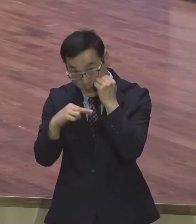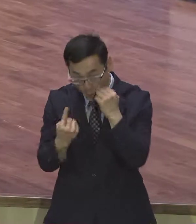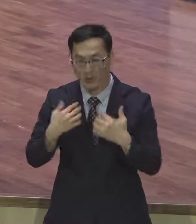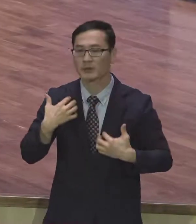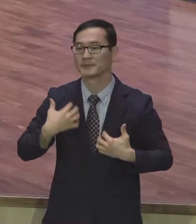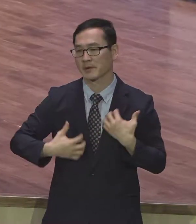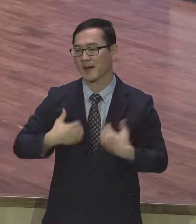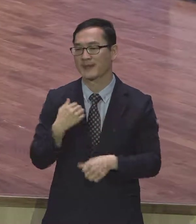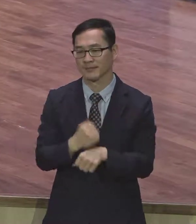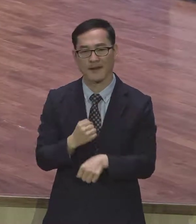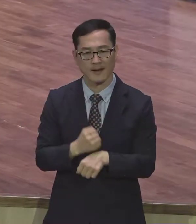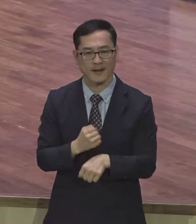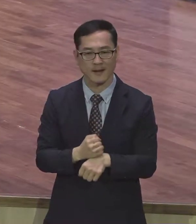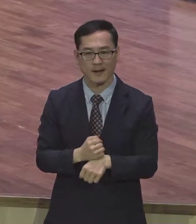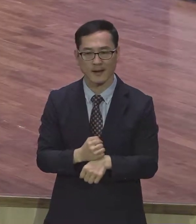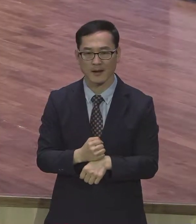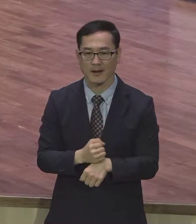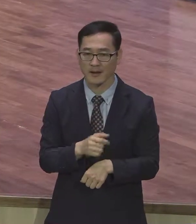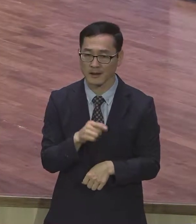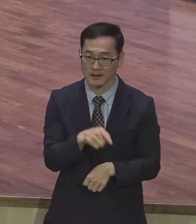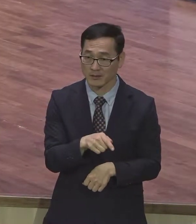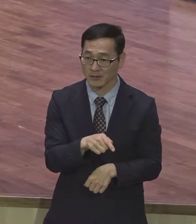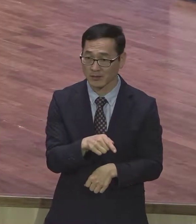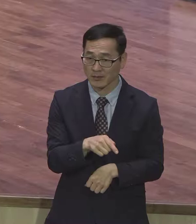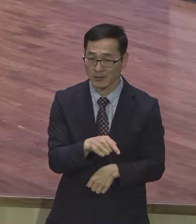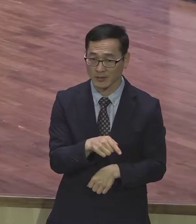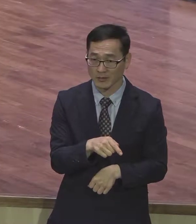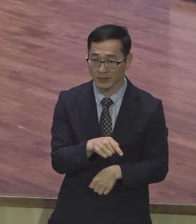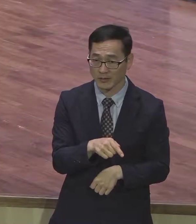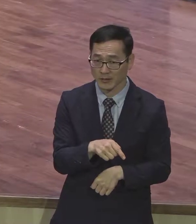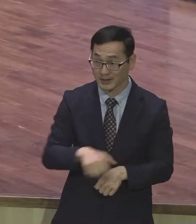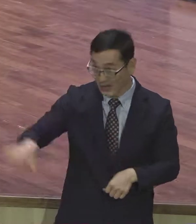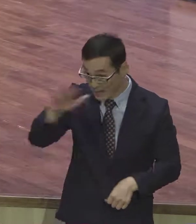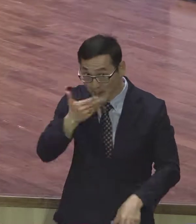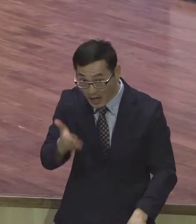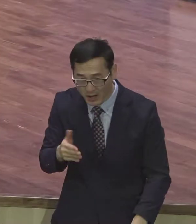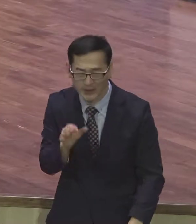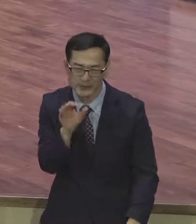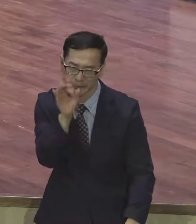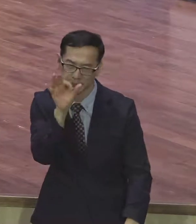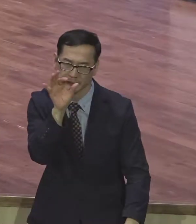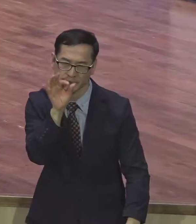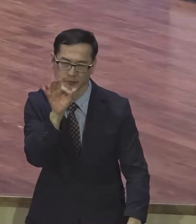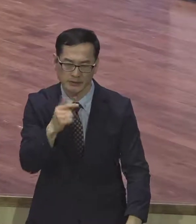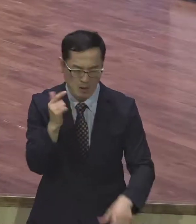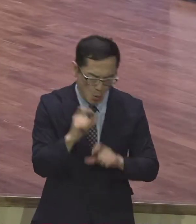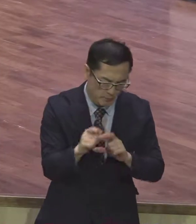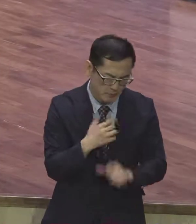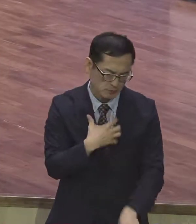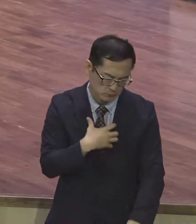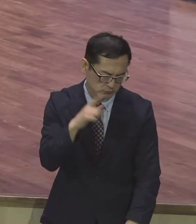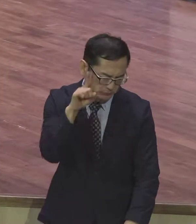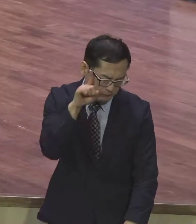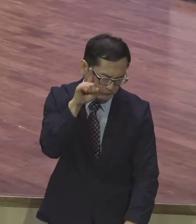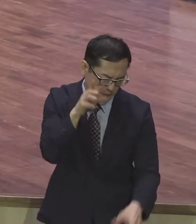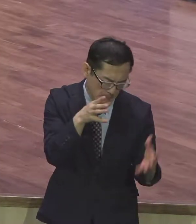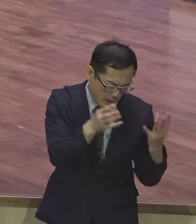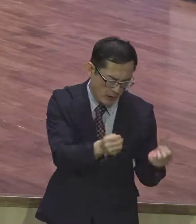이게 중요한 거예요. 문제가 많은데 고민이 많은데 여전히 여러가지 일거리가 많은데 그